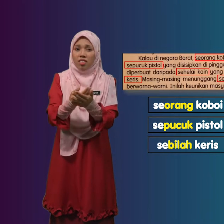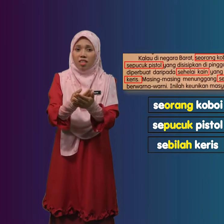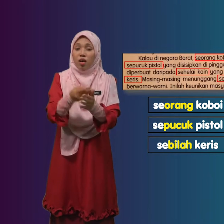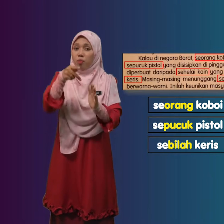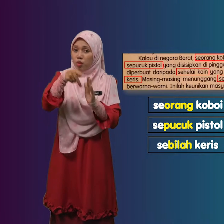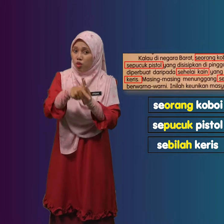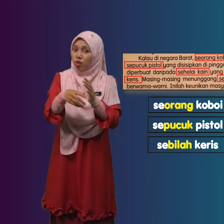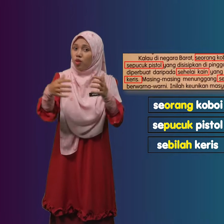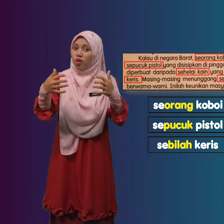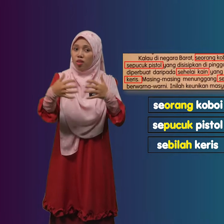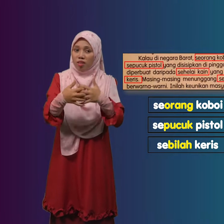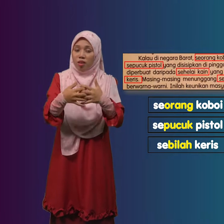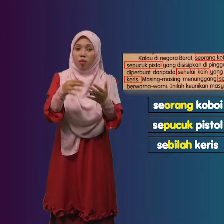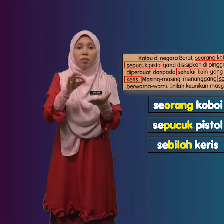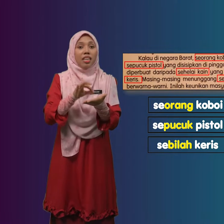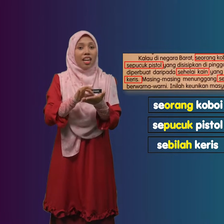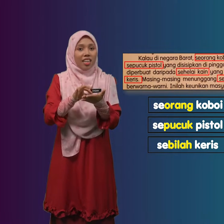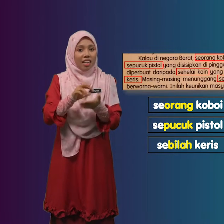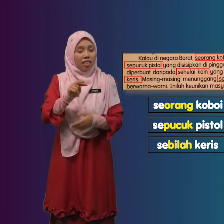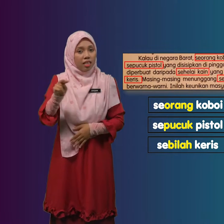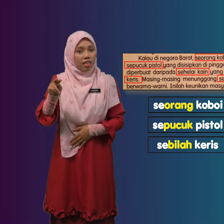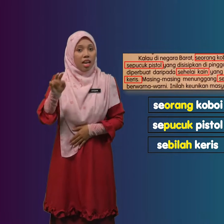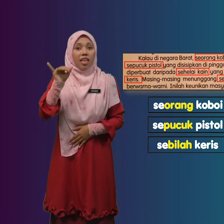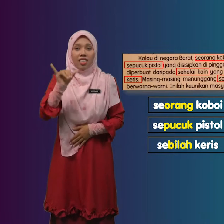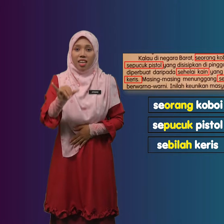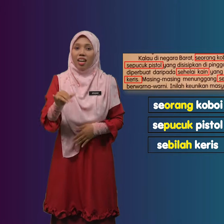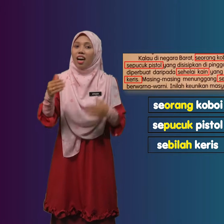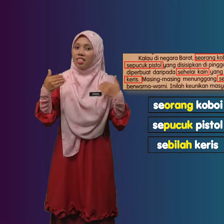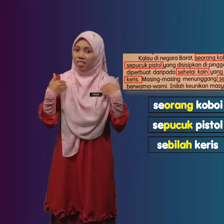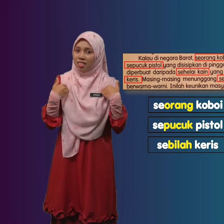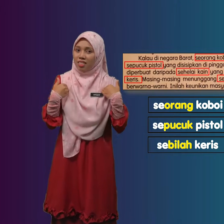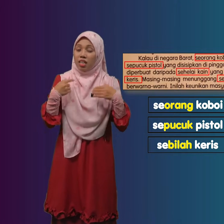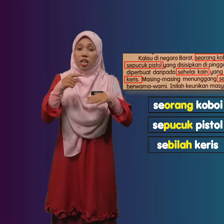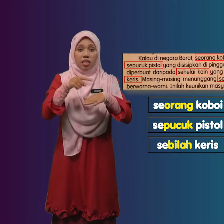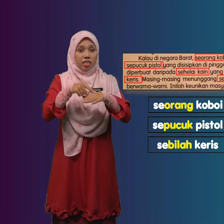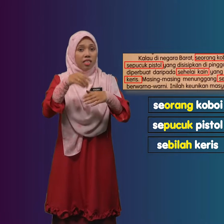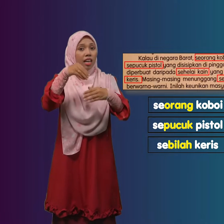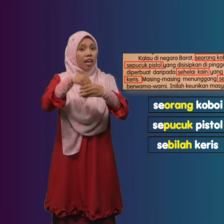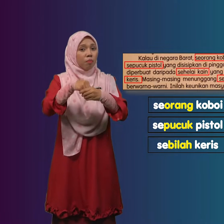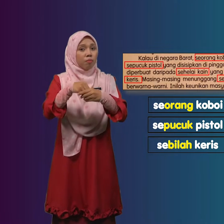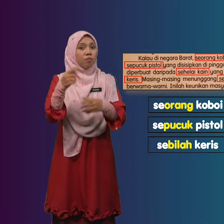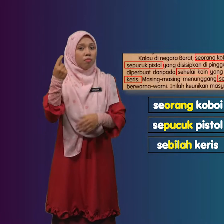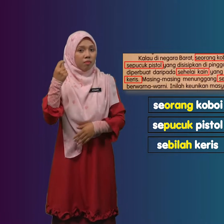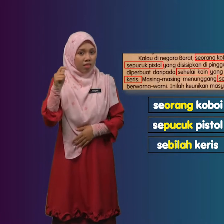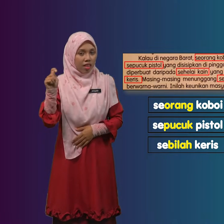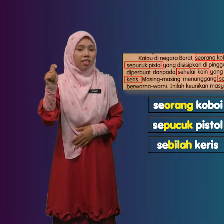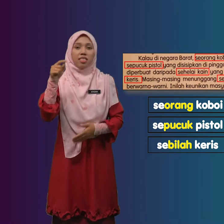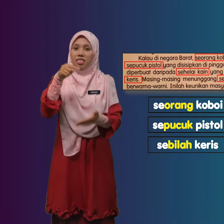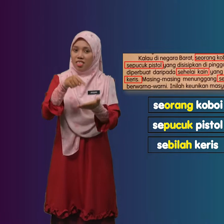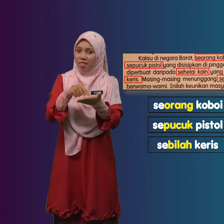Penjodoh Bilangan Yang Ada Di Dalam Teks Ini